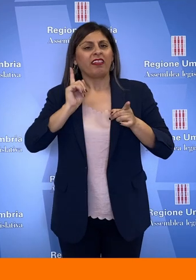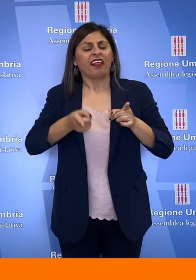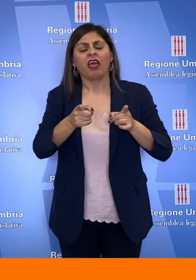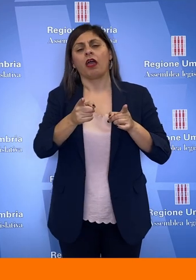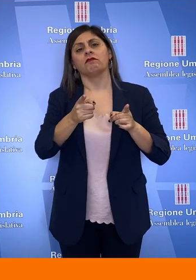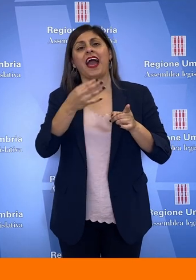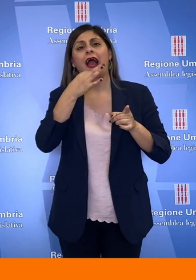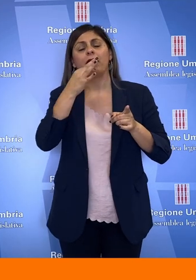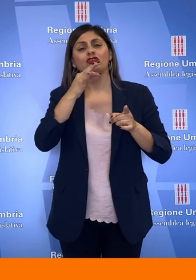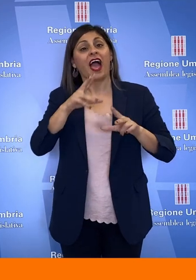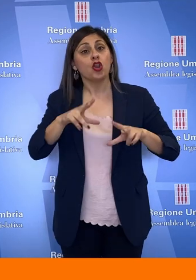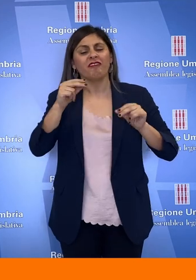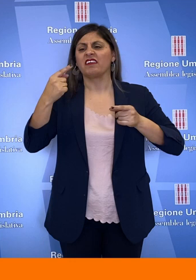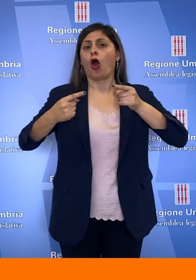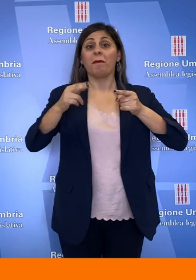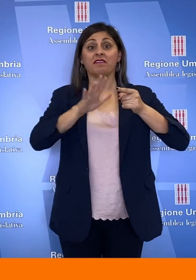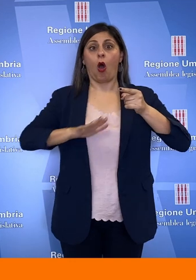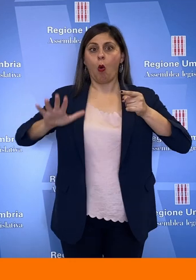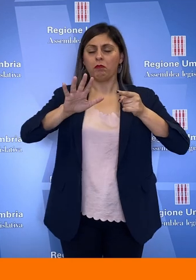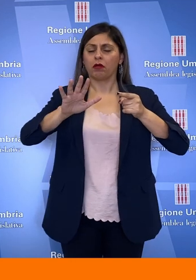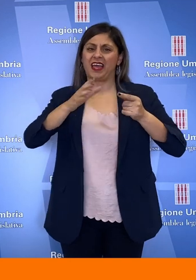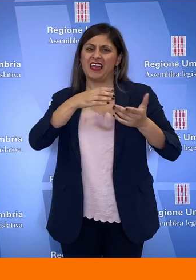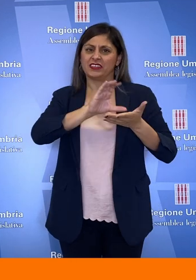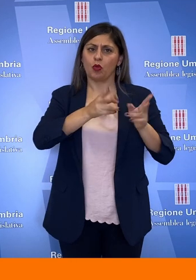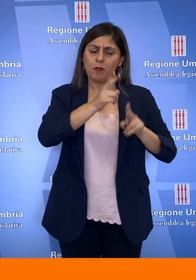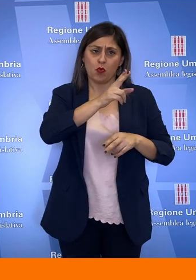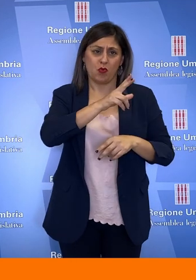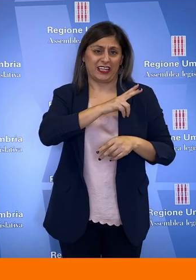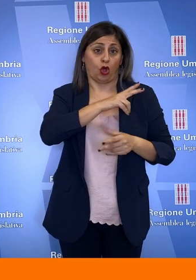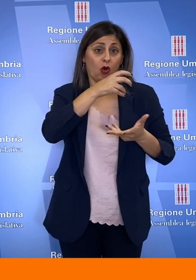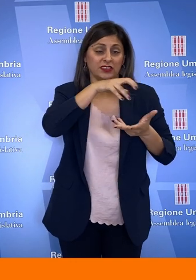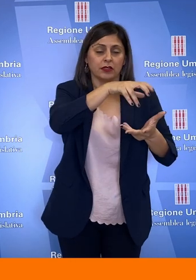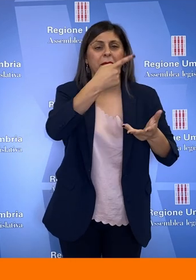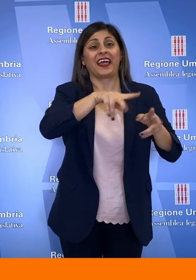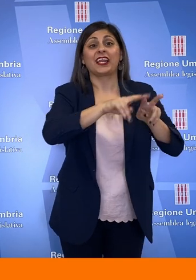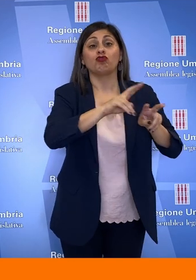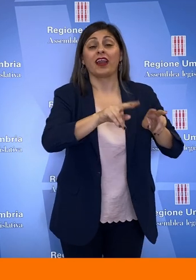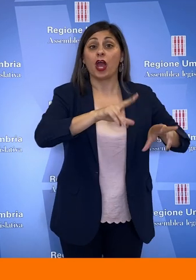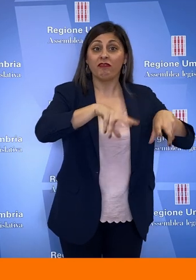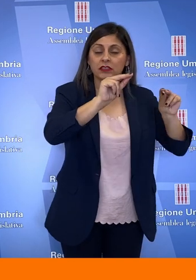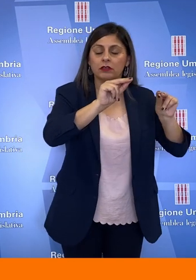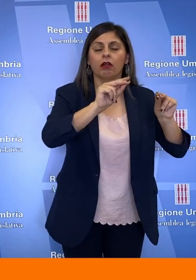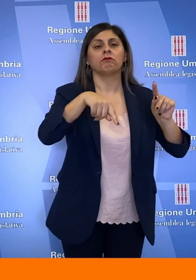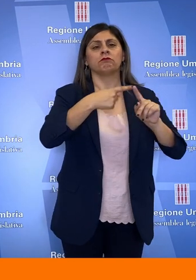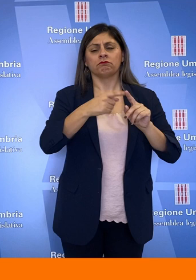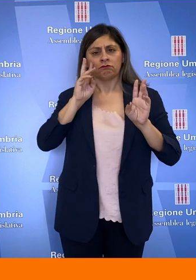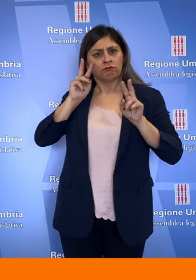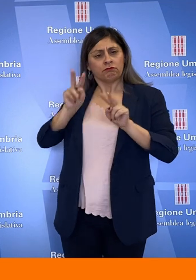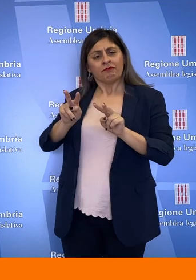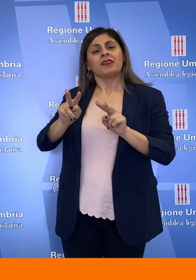la capacità innovativa e competitiva, investendo maggiori risorse in ricerca e innovazione, dando attenzione alla crescita della produttività,